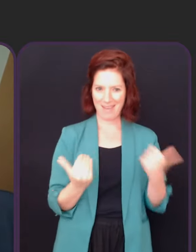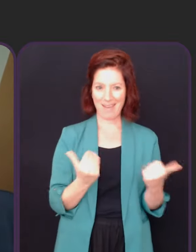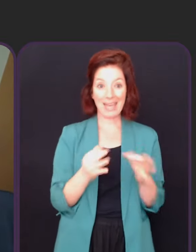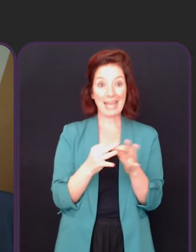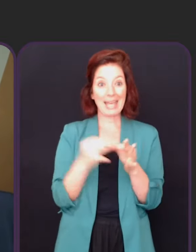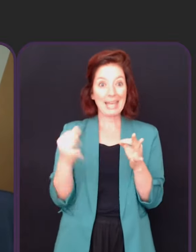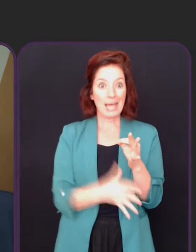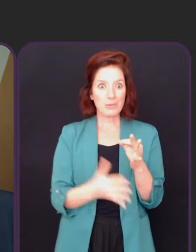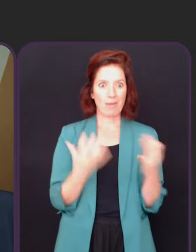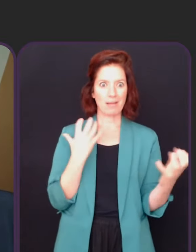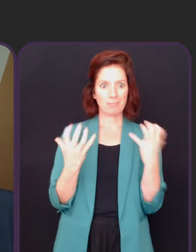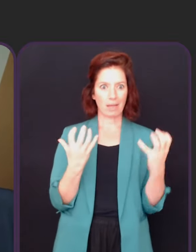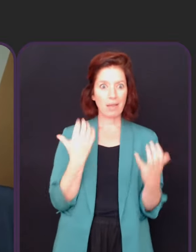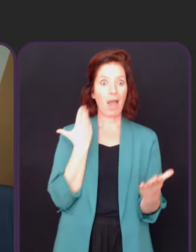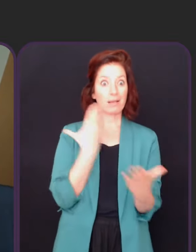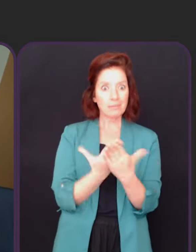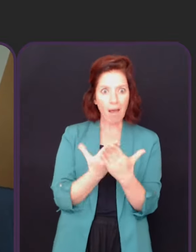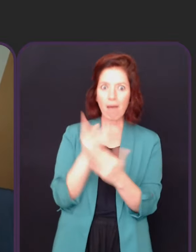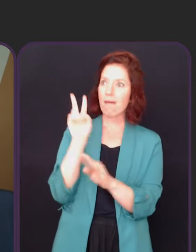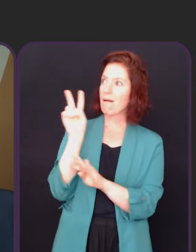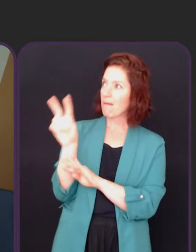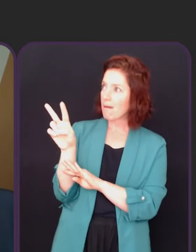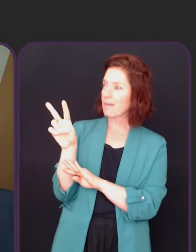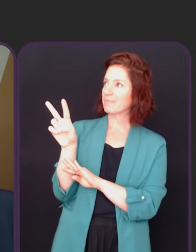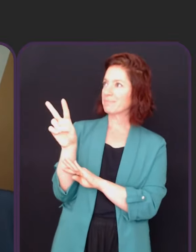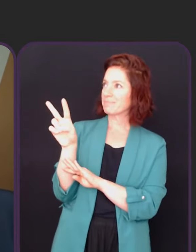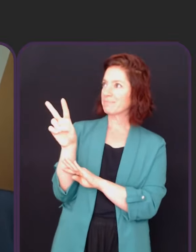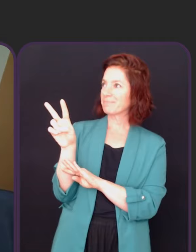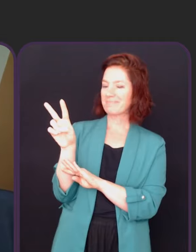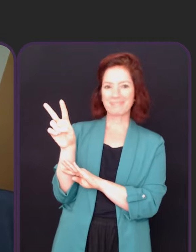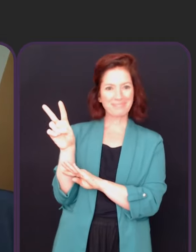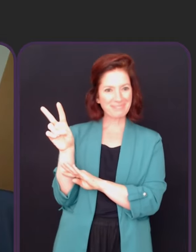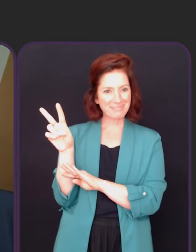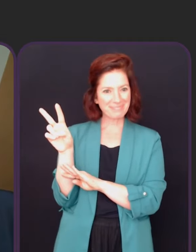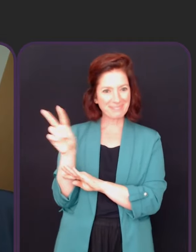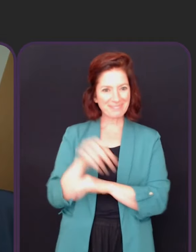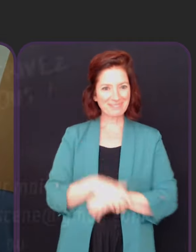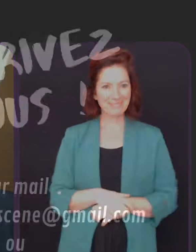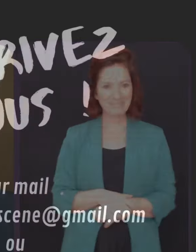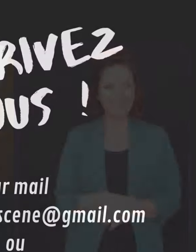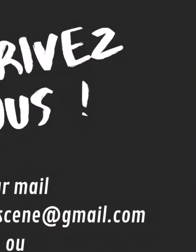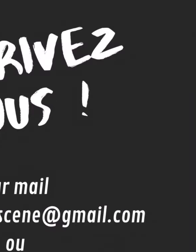soirée du 1er décembre avec nous pour partager le spectacle qui aura été créé.